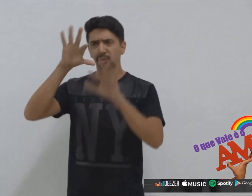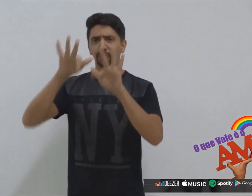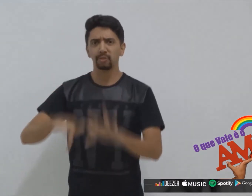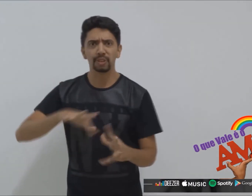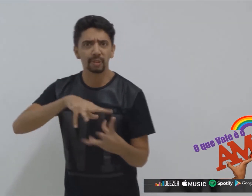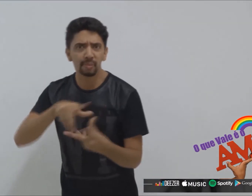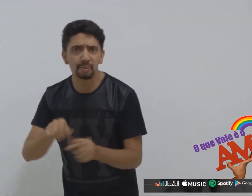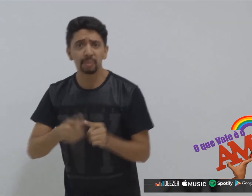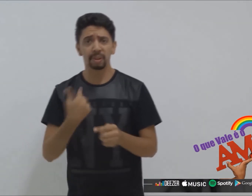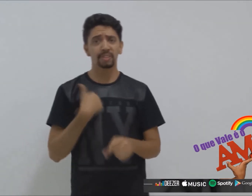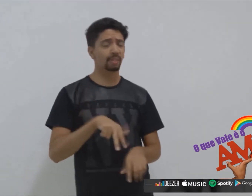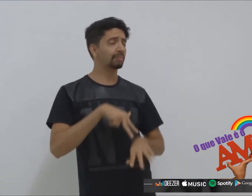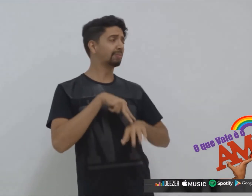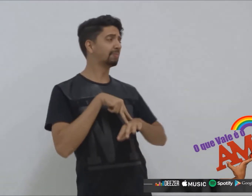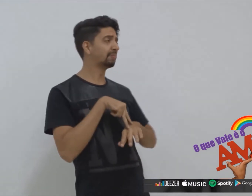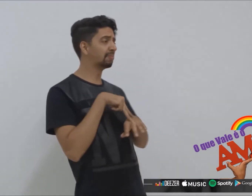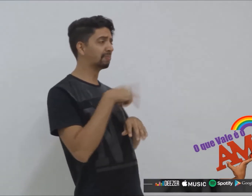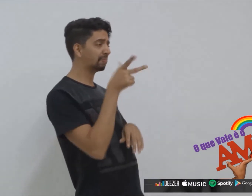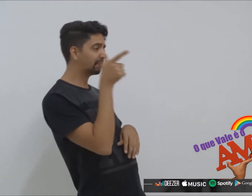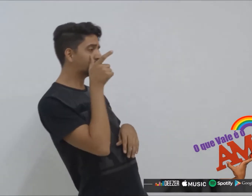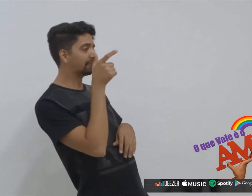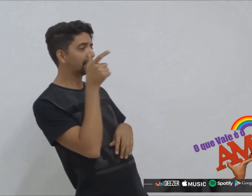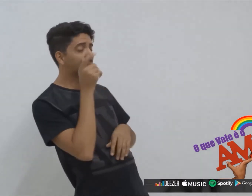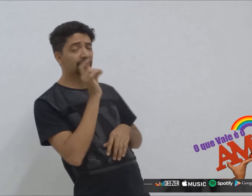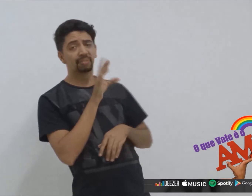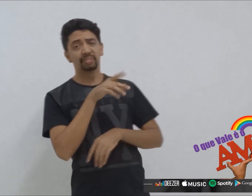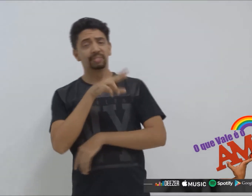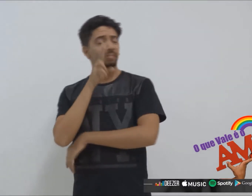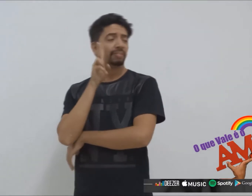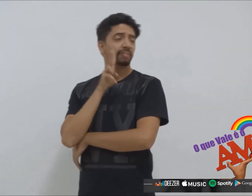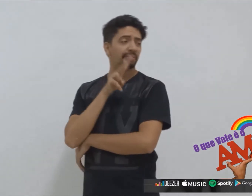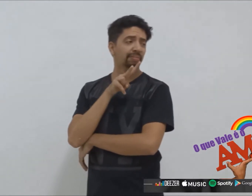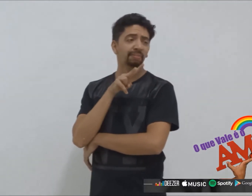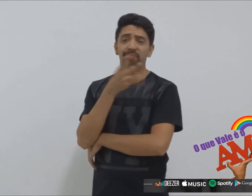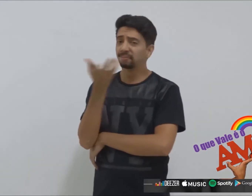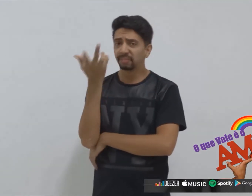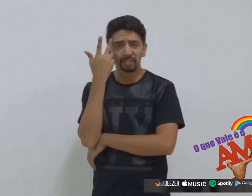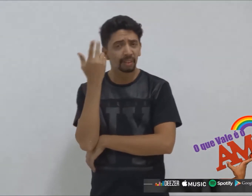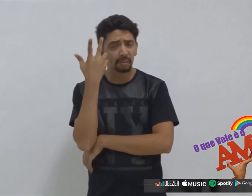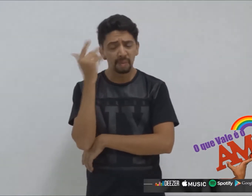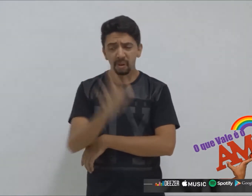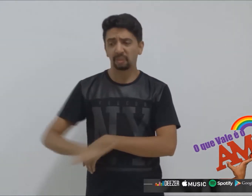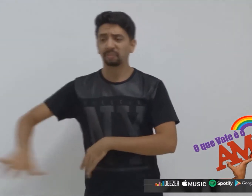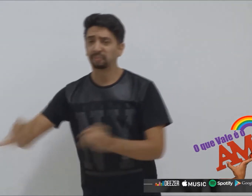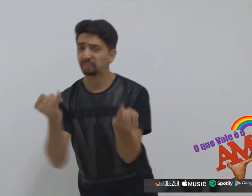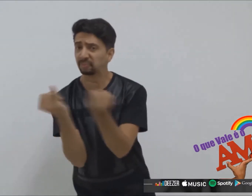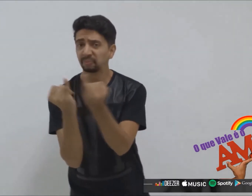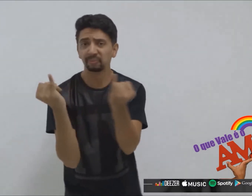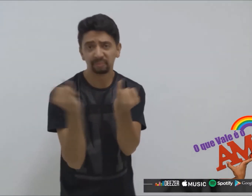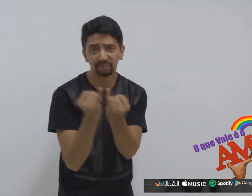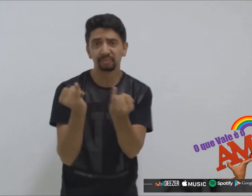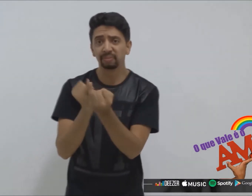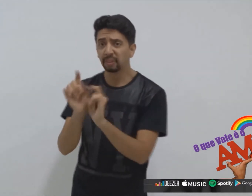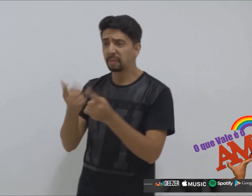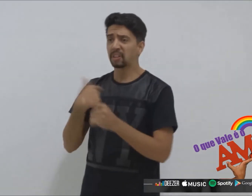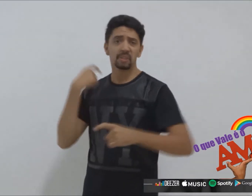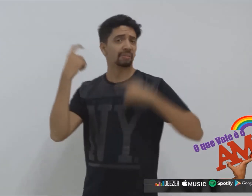mesmo lugar Não creio caso, vou observando Enquanto os outros ficam a falar De cara feio eu não tenho medo